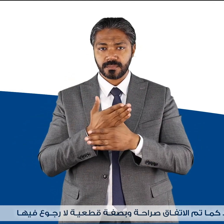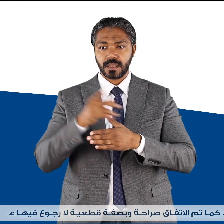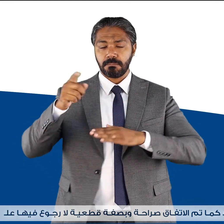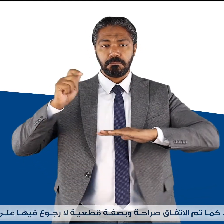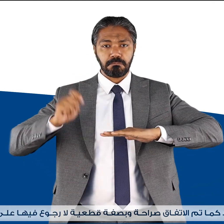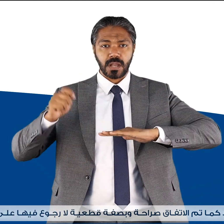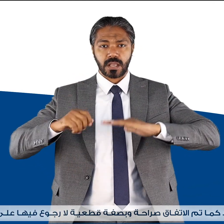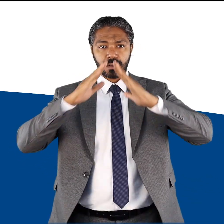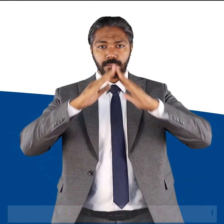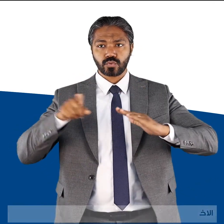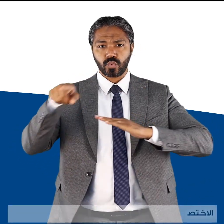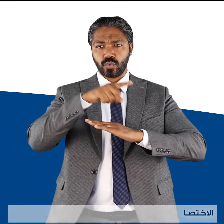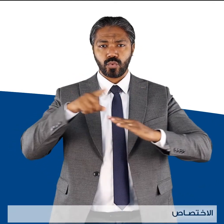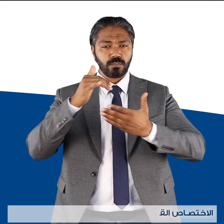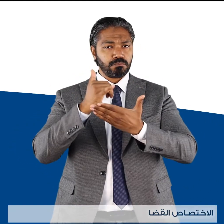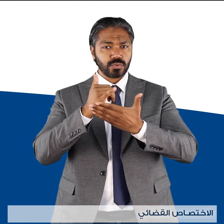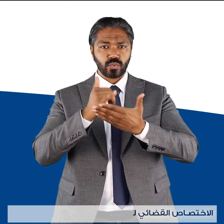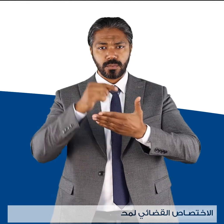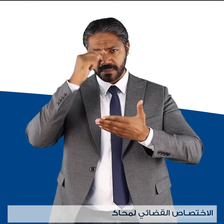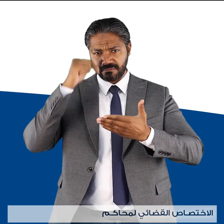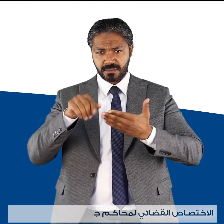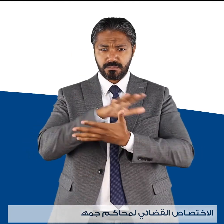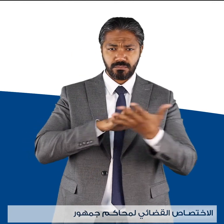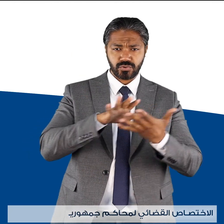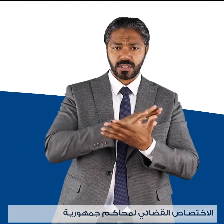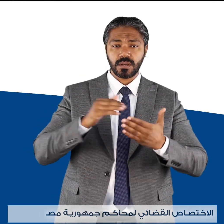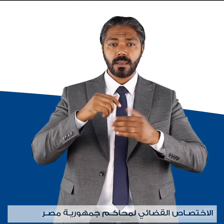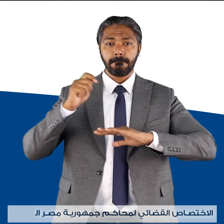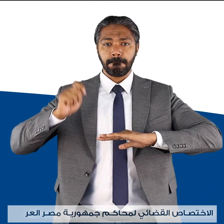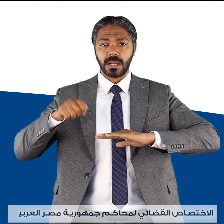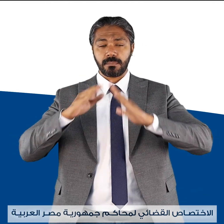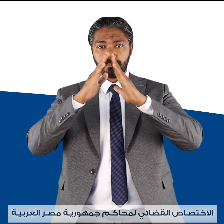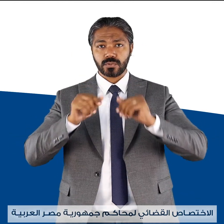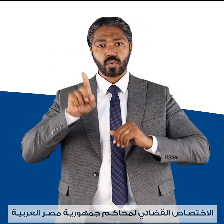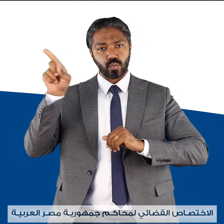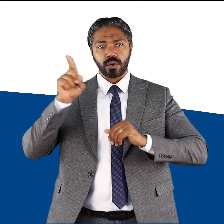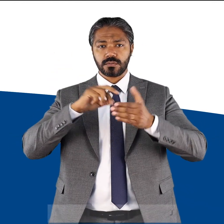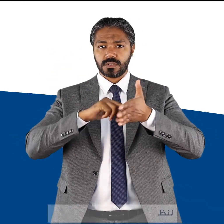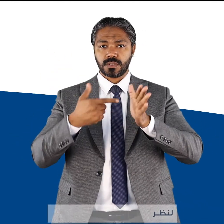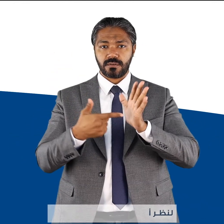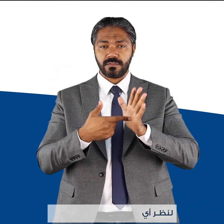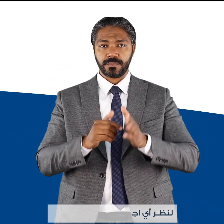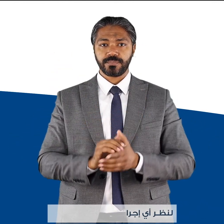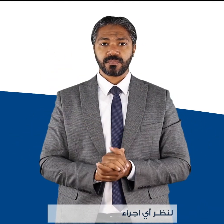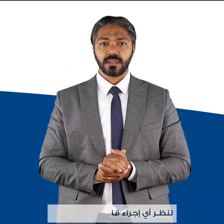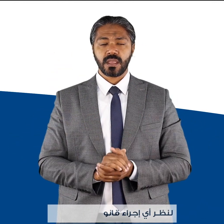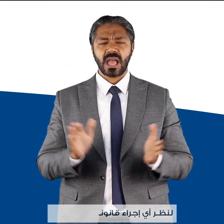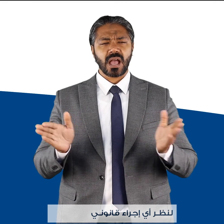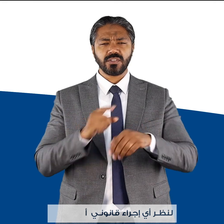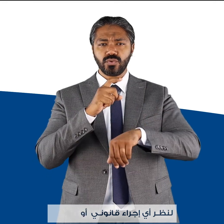رجوع فيها على الاختصاص القضائي لمحاكم جمهورية مصر العربية لنظر أي إجراء قانوني